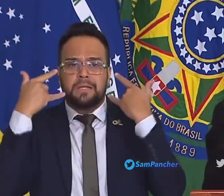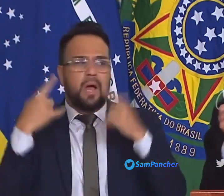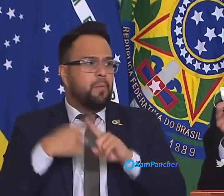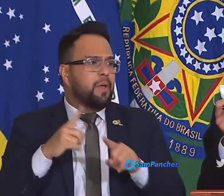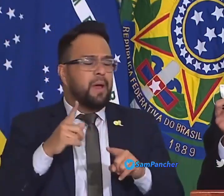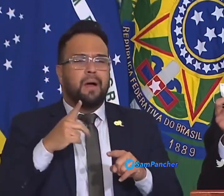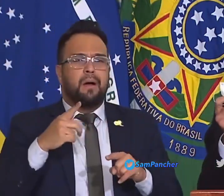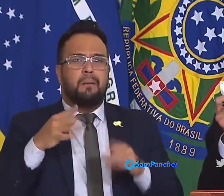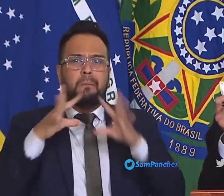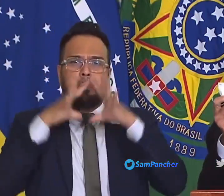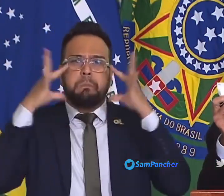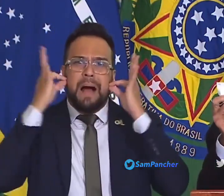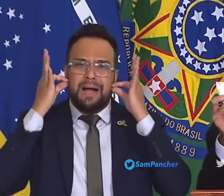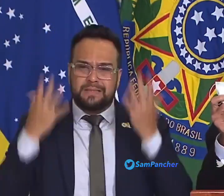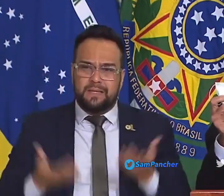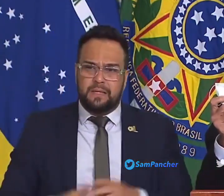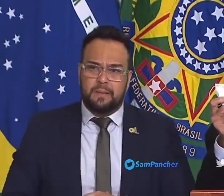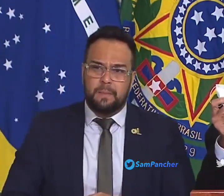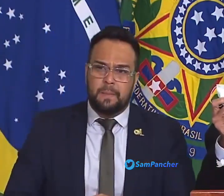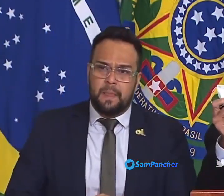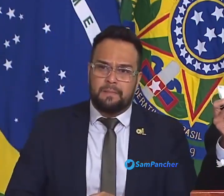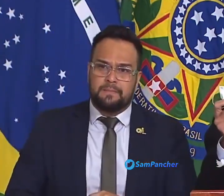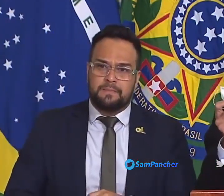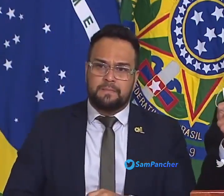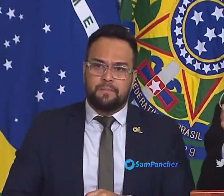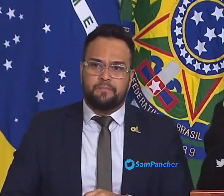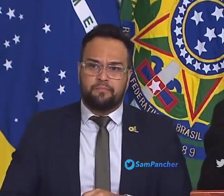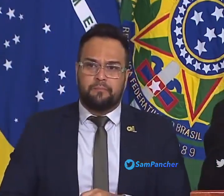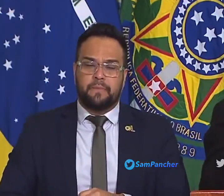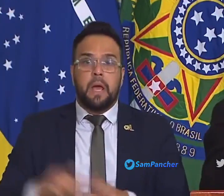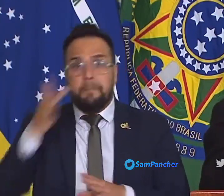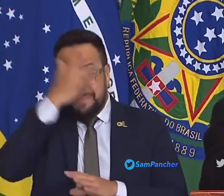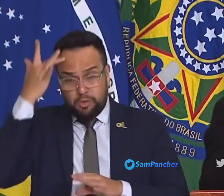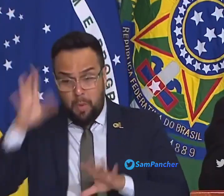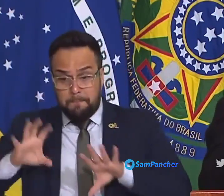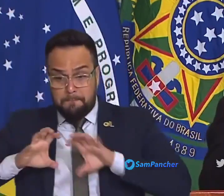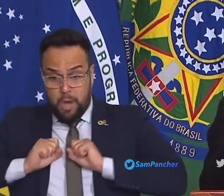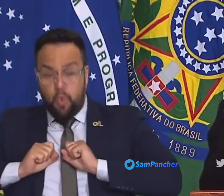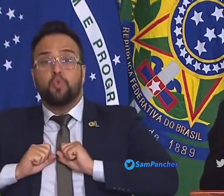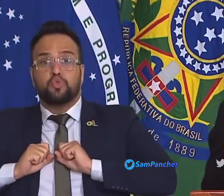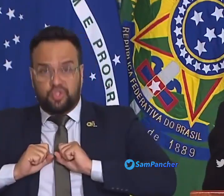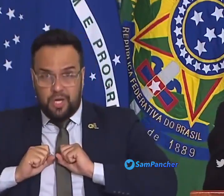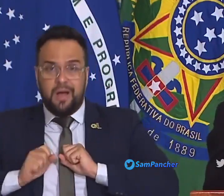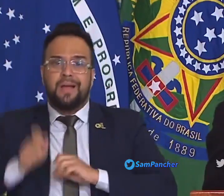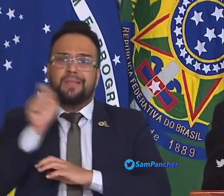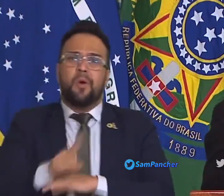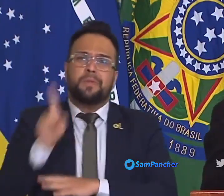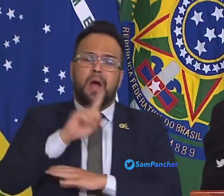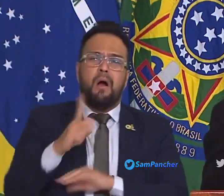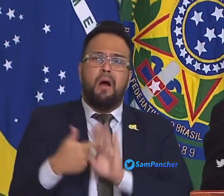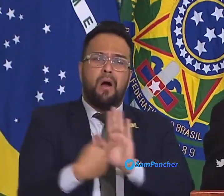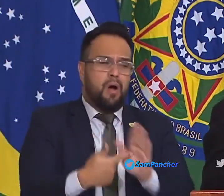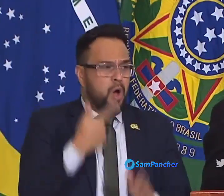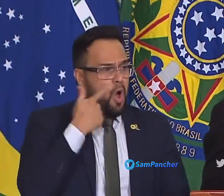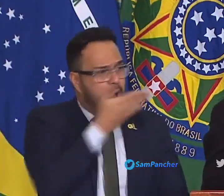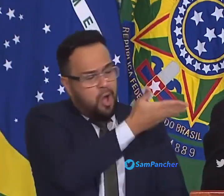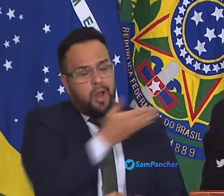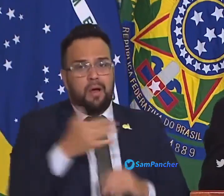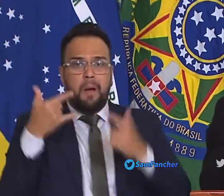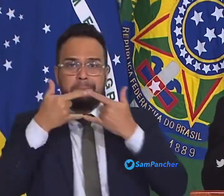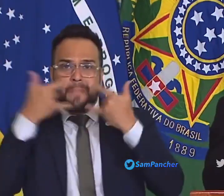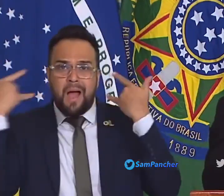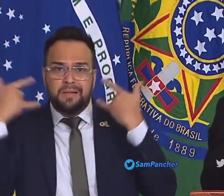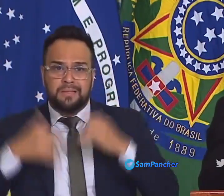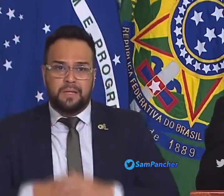esse símbolo que